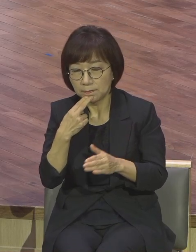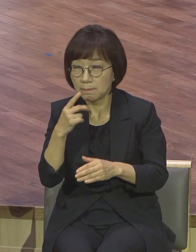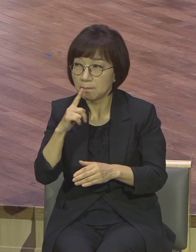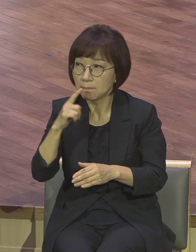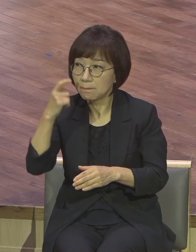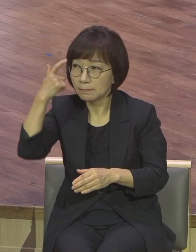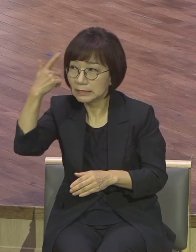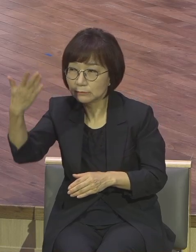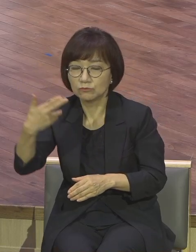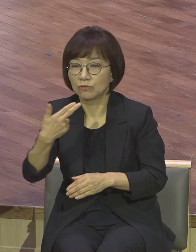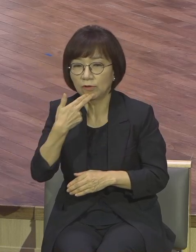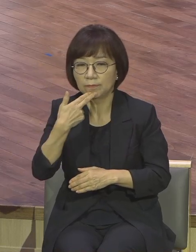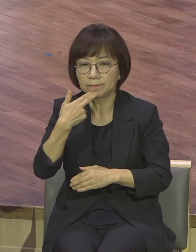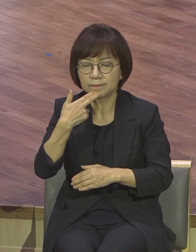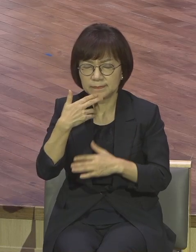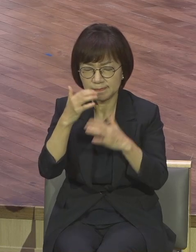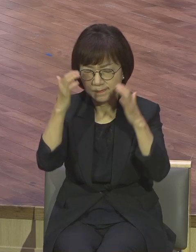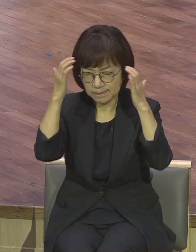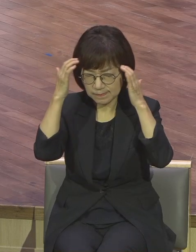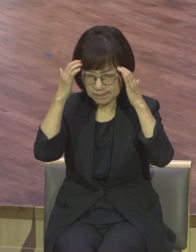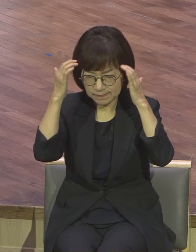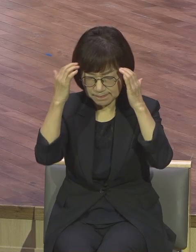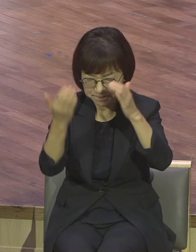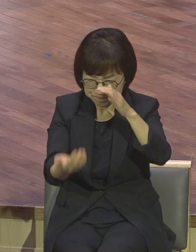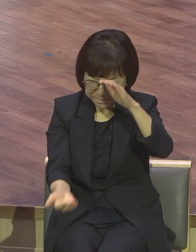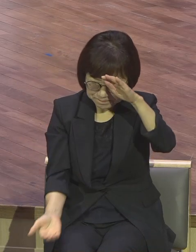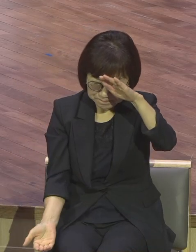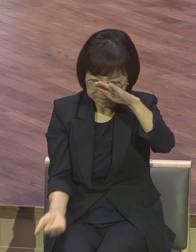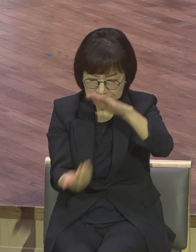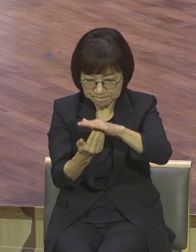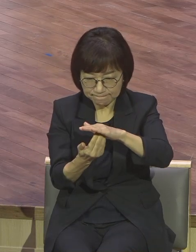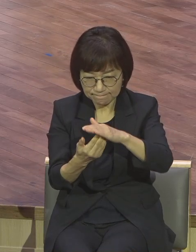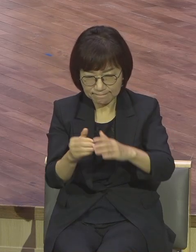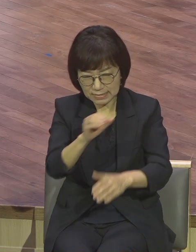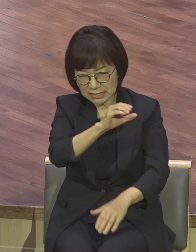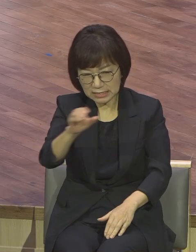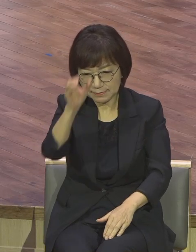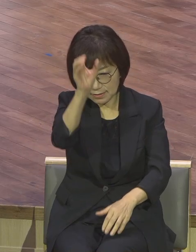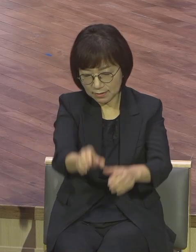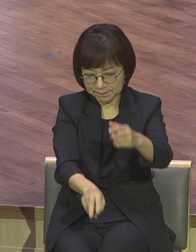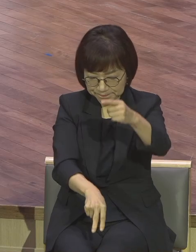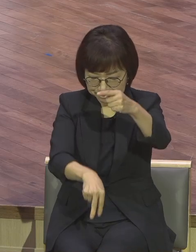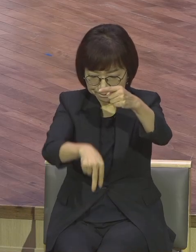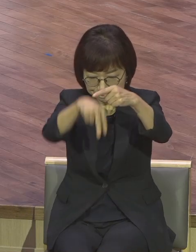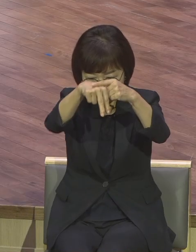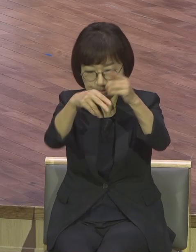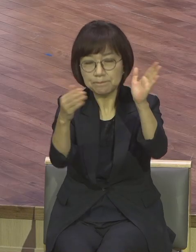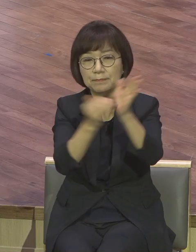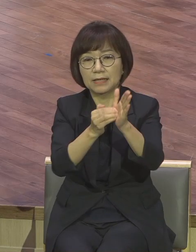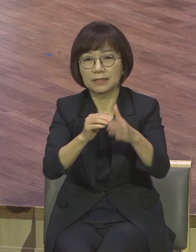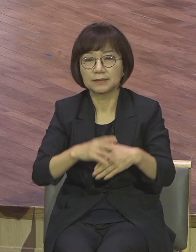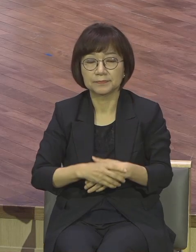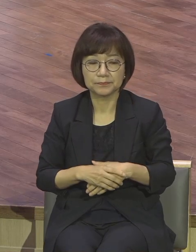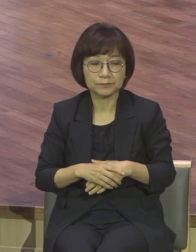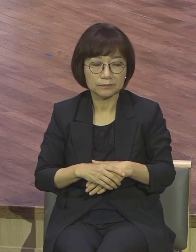고통의 십자가의 길을 갔습니다 사실 첫 번째 두 번째 기도할 때도